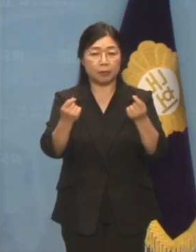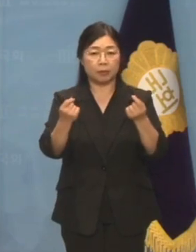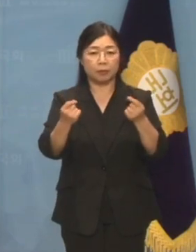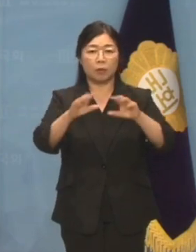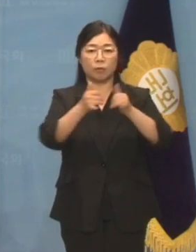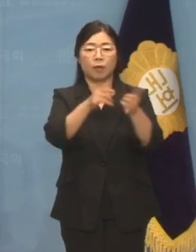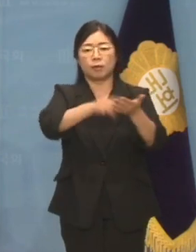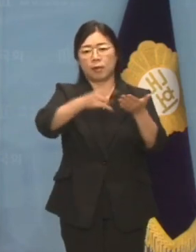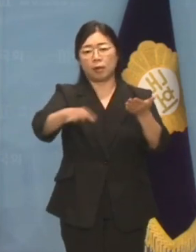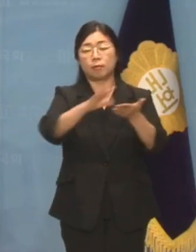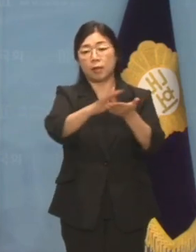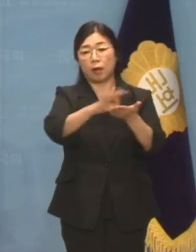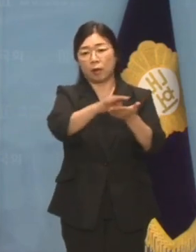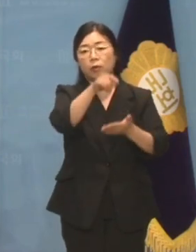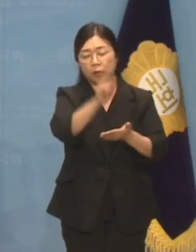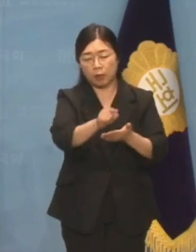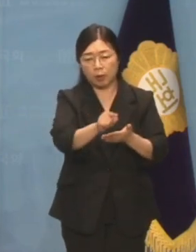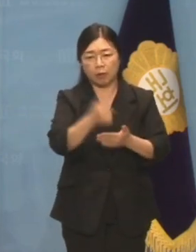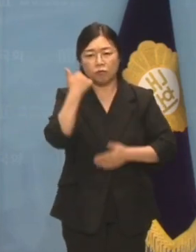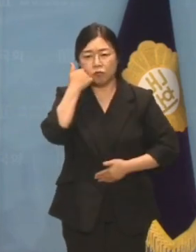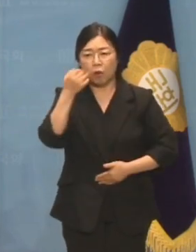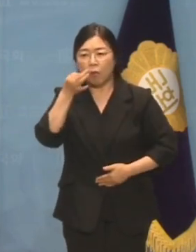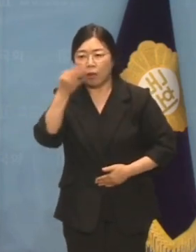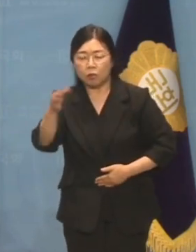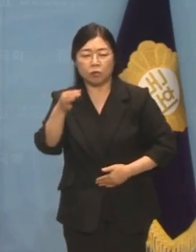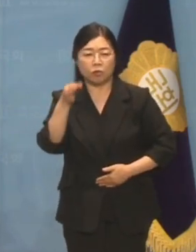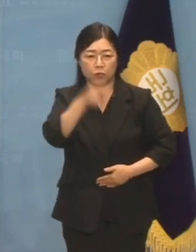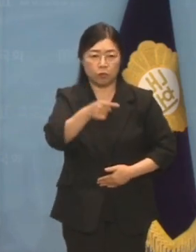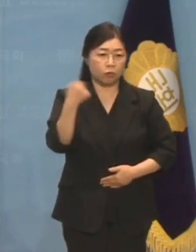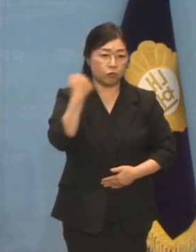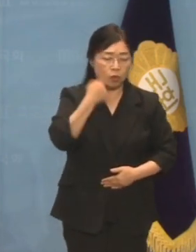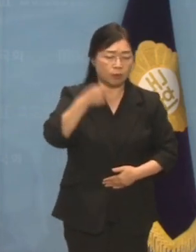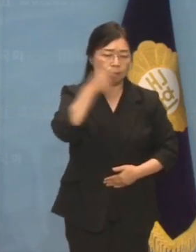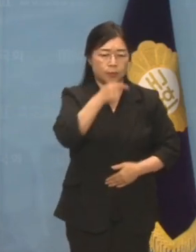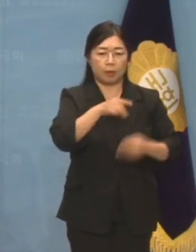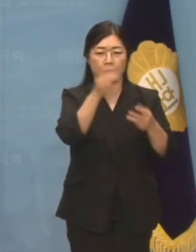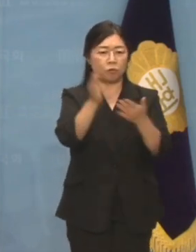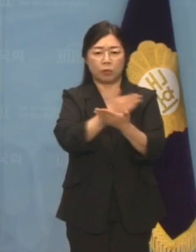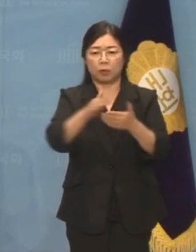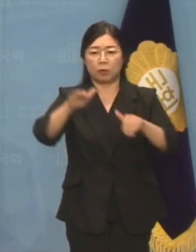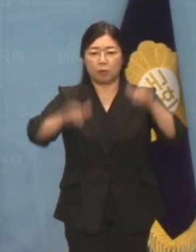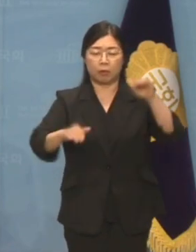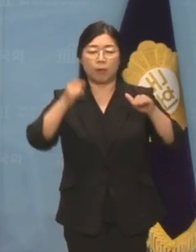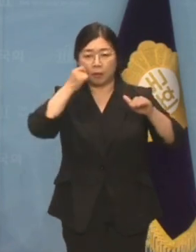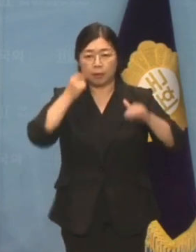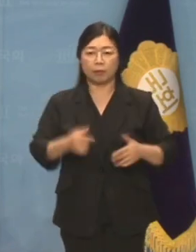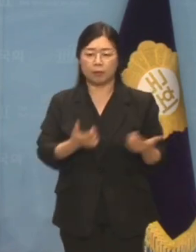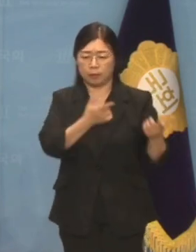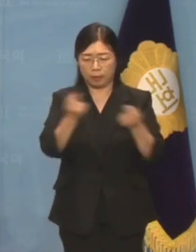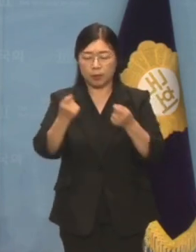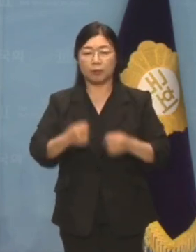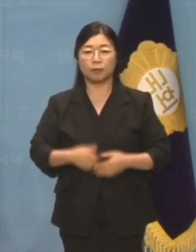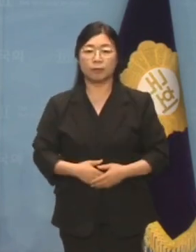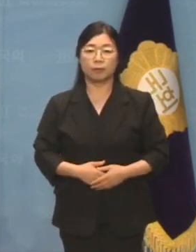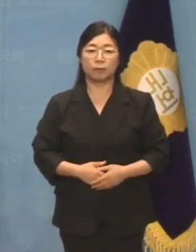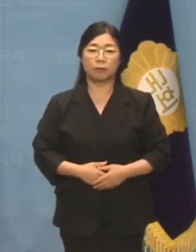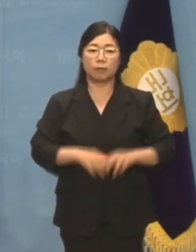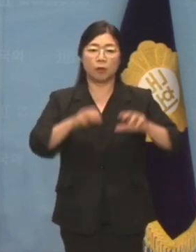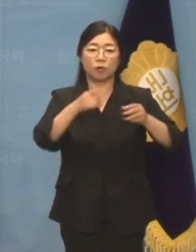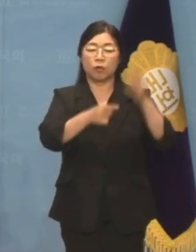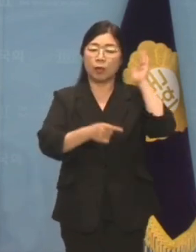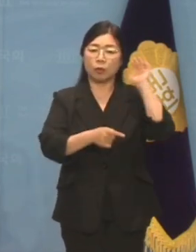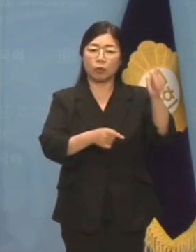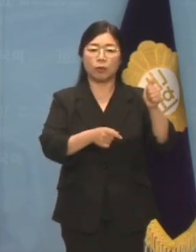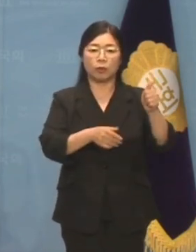국민의 혈세를 쓰는 곳에 성역은 있을 수 없습니다. 윤석열 대통령이 국무회의에서 한